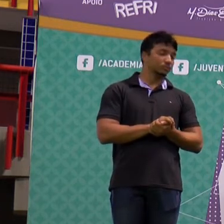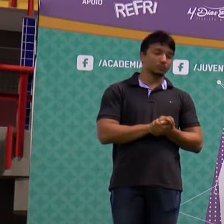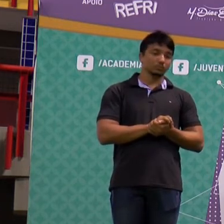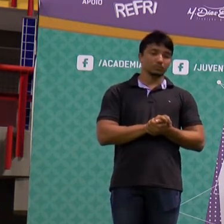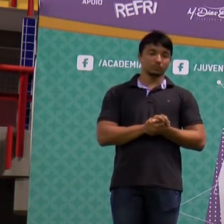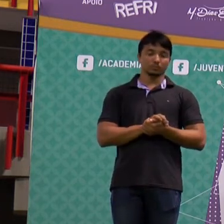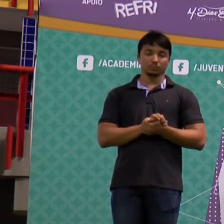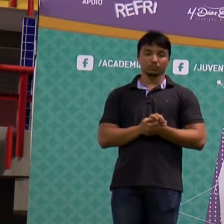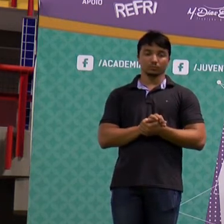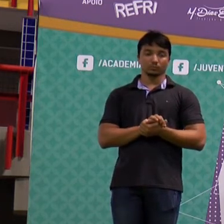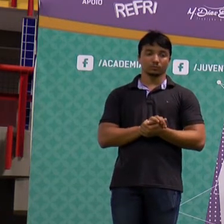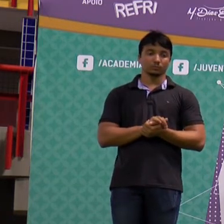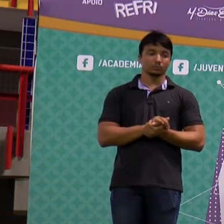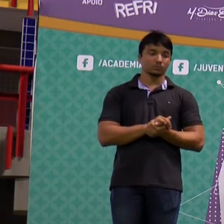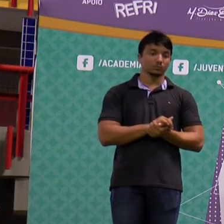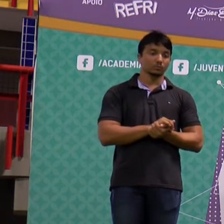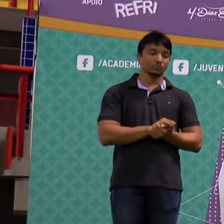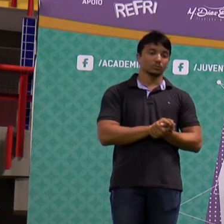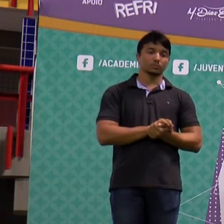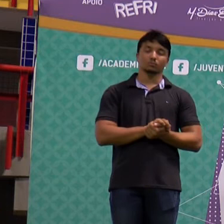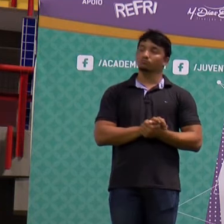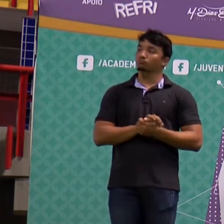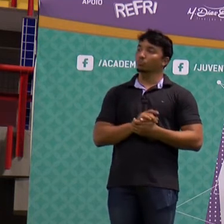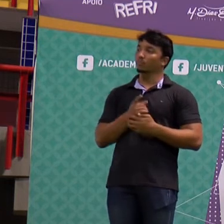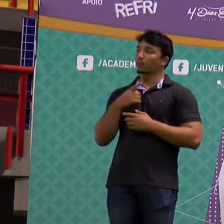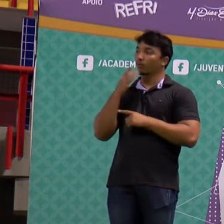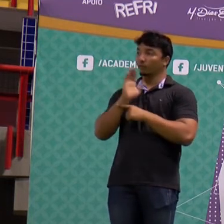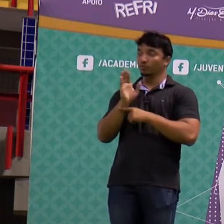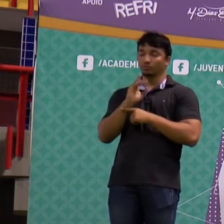para mim, por favor. Querido? O vídeo.